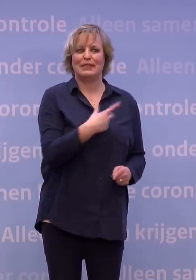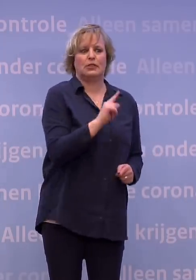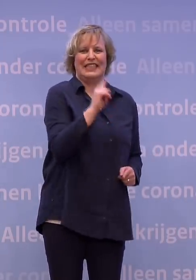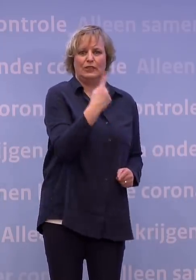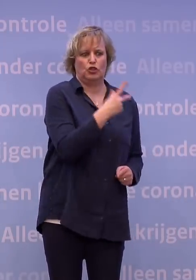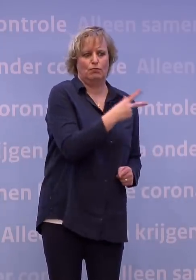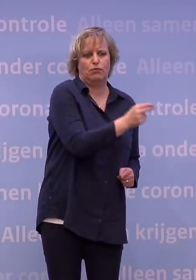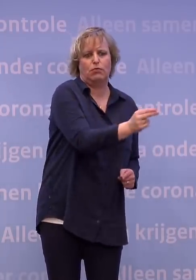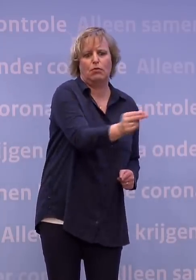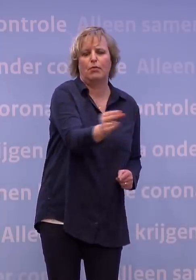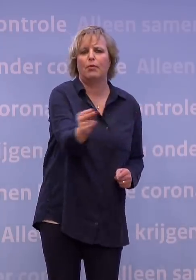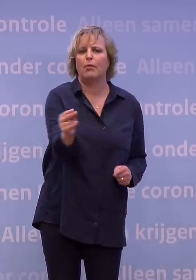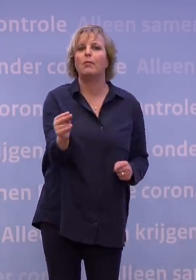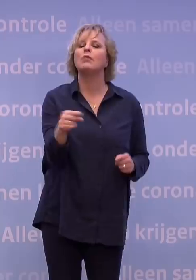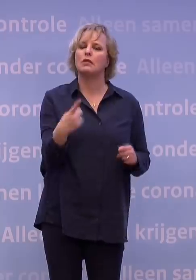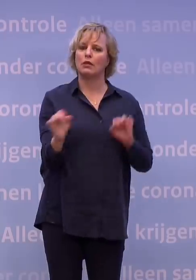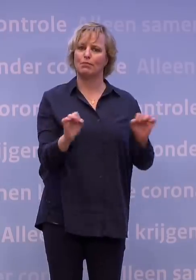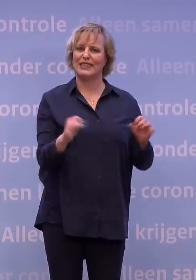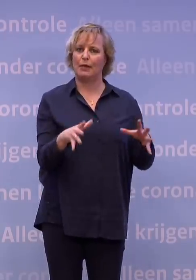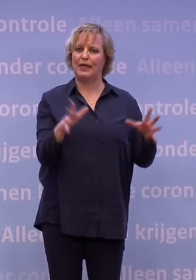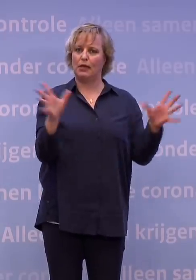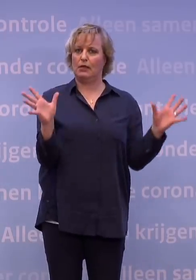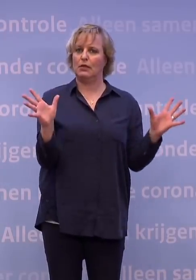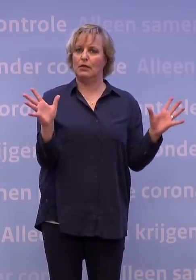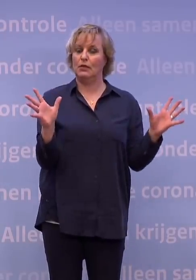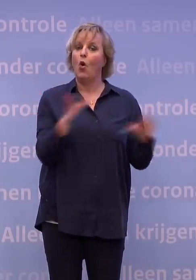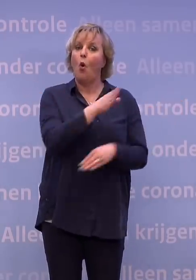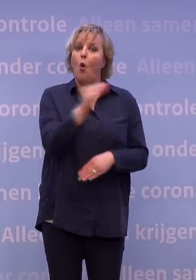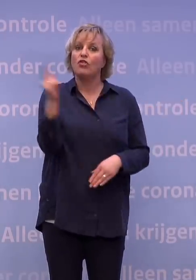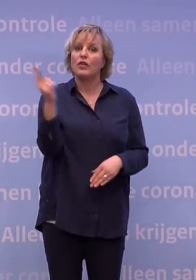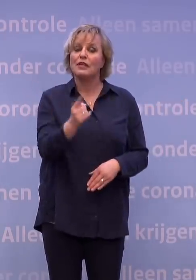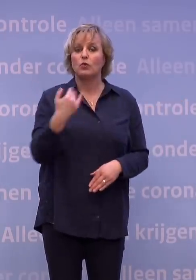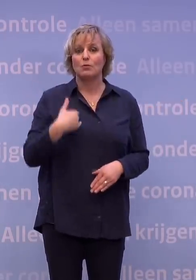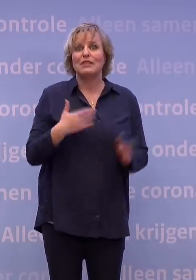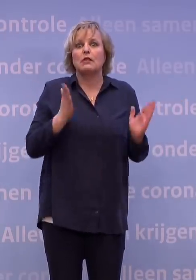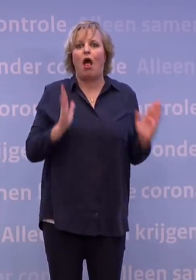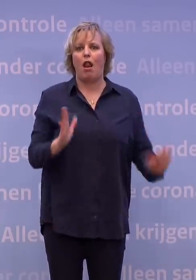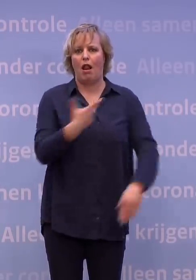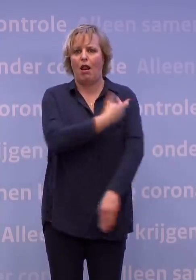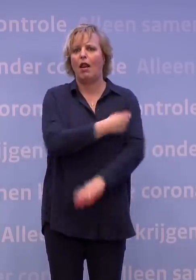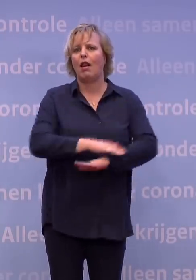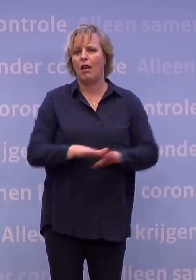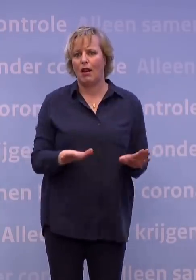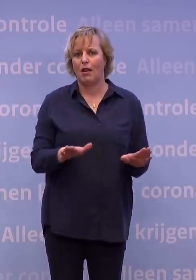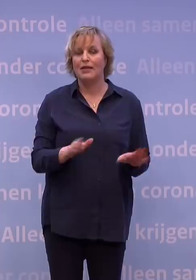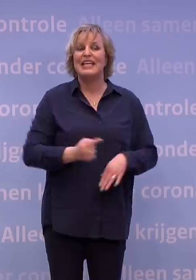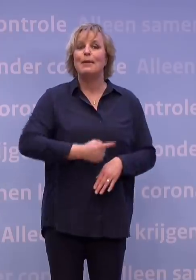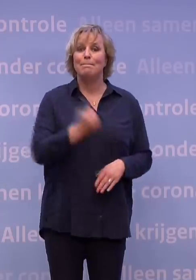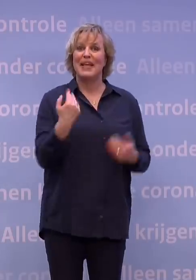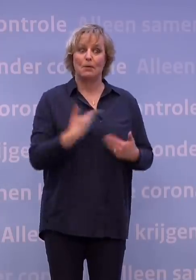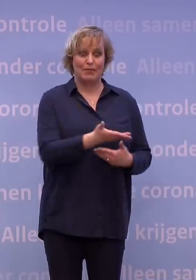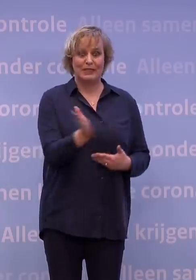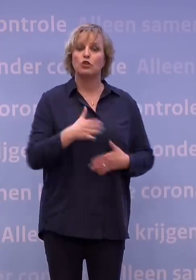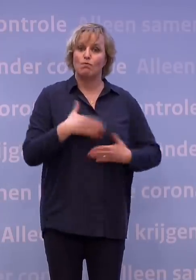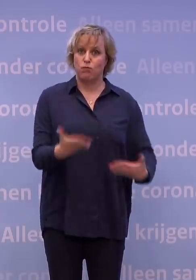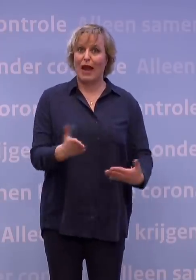belang om meer mensen zo snel mogelijk te beschermen. We hebben nu al meer dan 100.000 mensen gevaccineerd en steeds meer mensen blijken ook bereid om zich